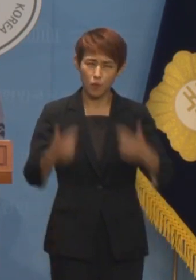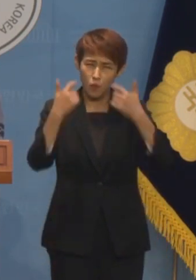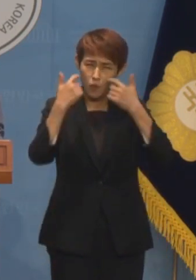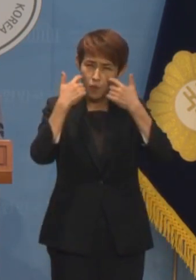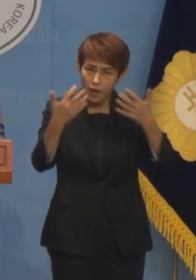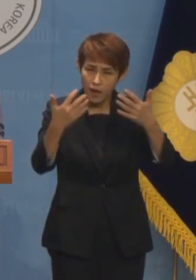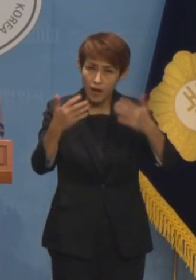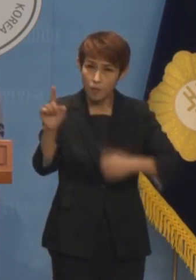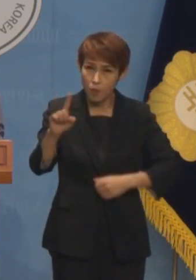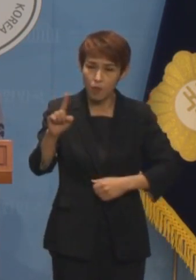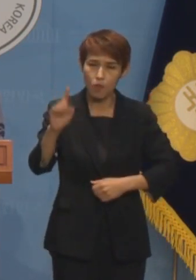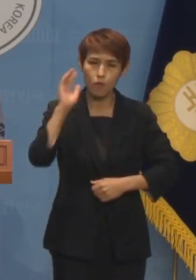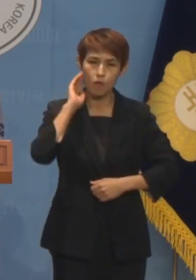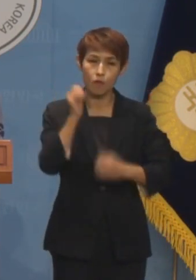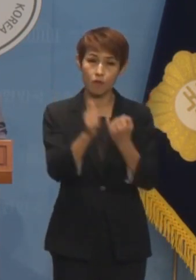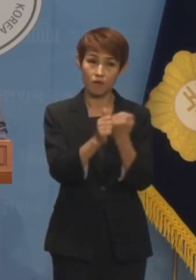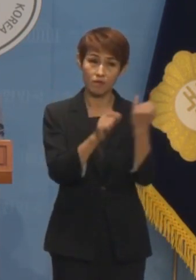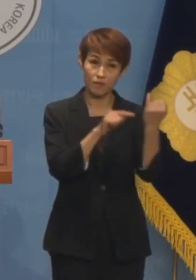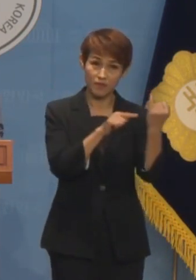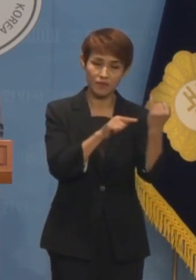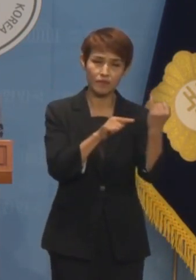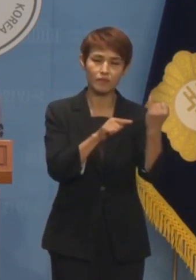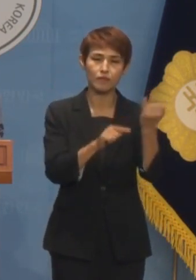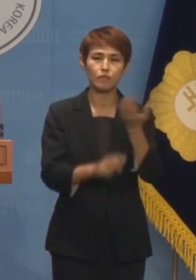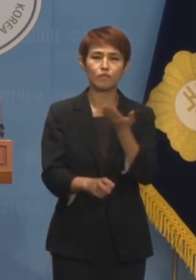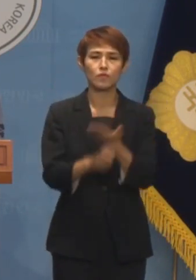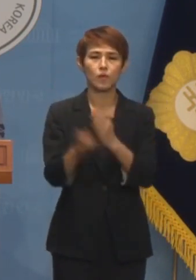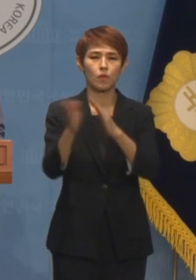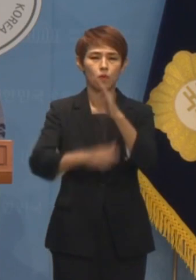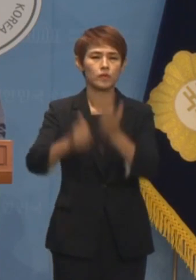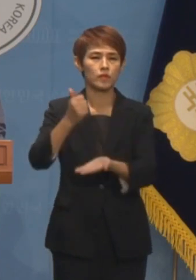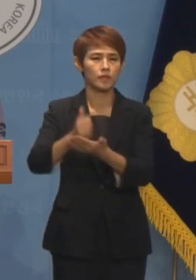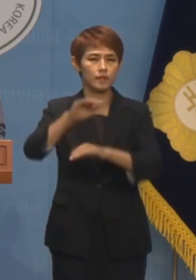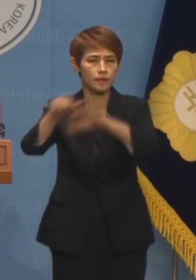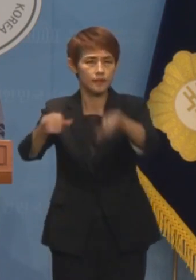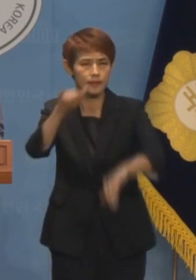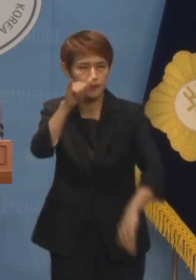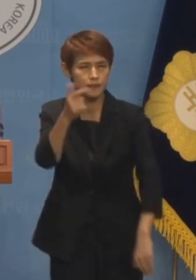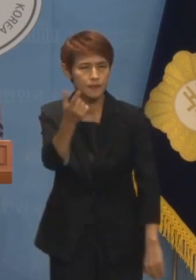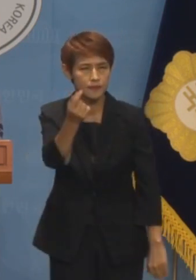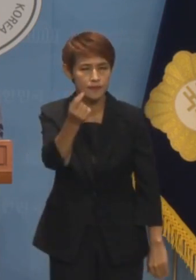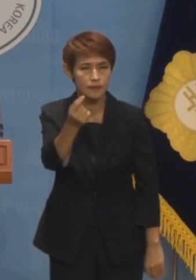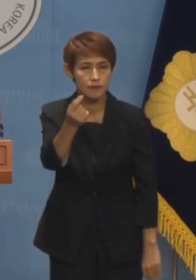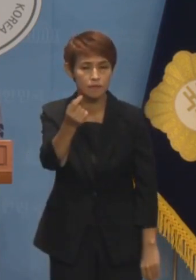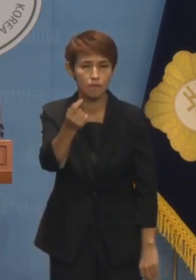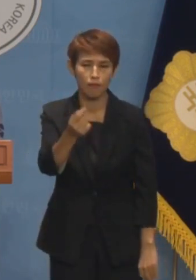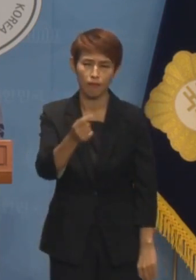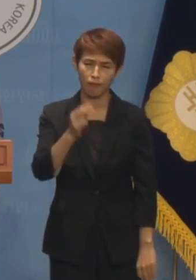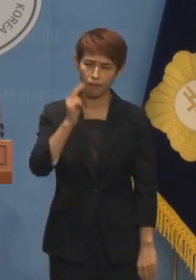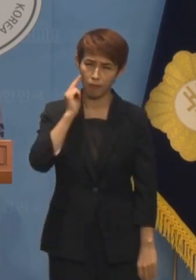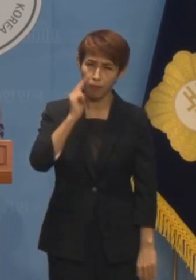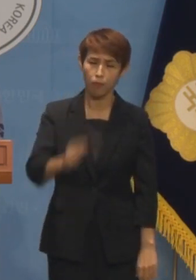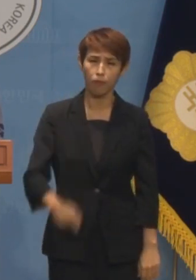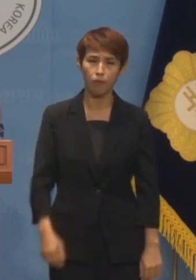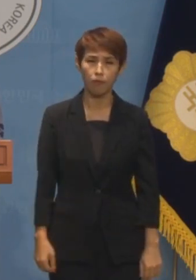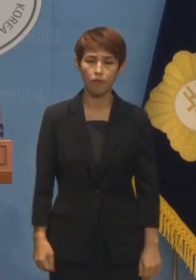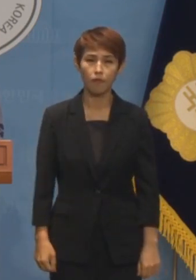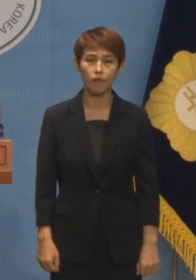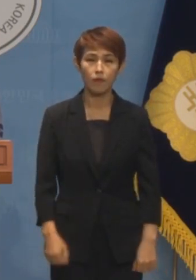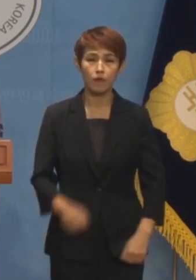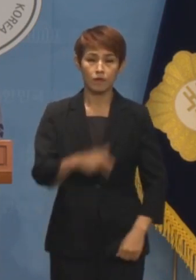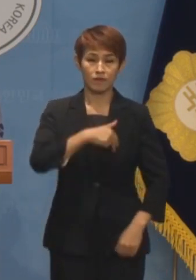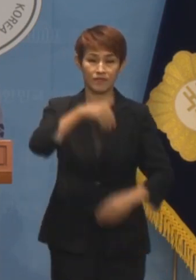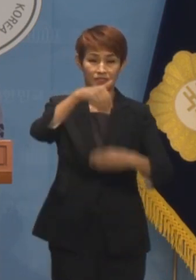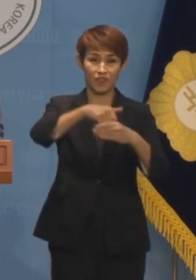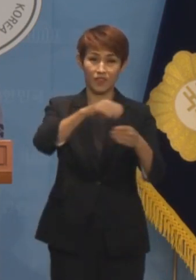김건희 어서의 불법 공개 공천 개입 아닙니까? 갈수록 가관입니다. 지난 총선뿐